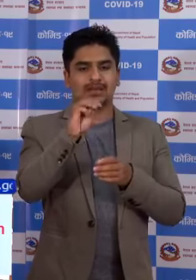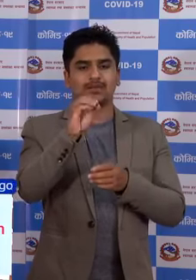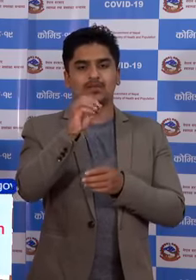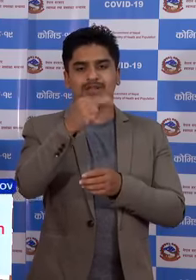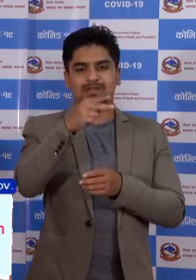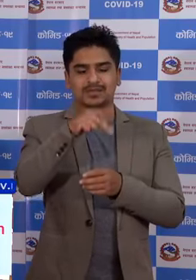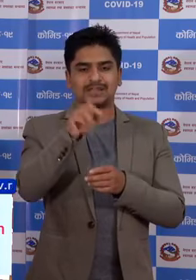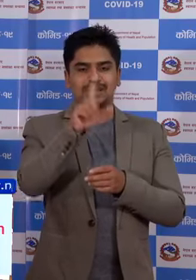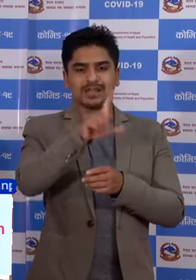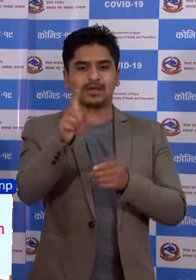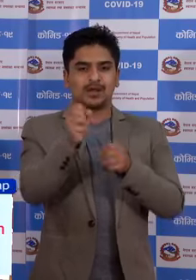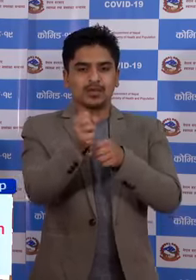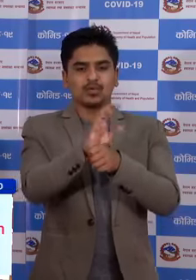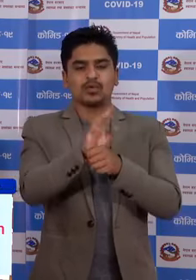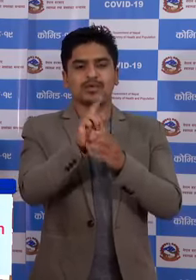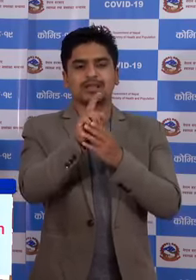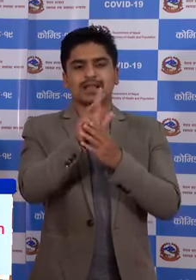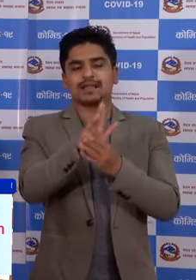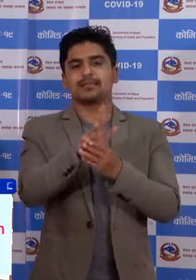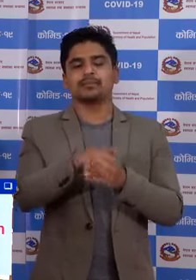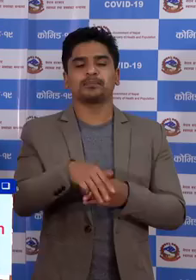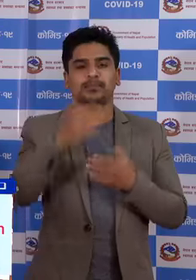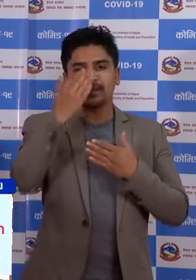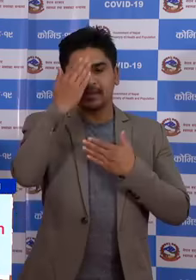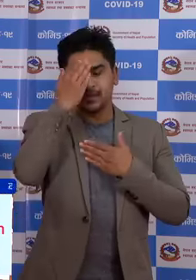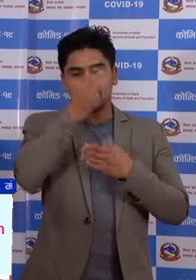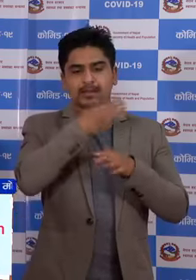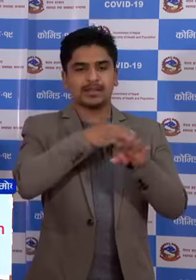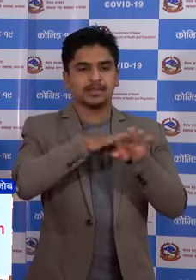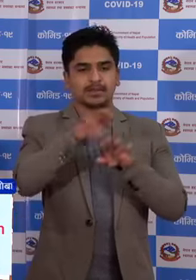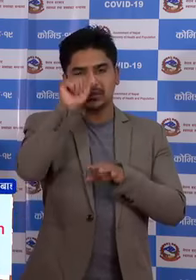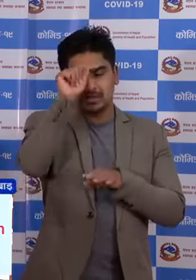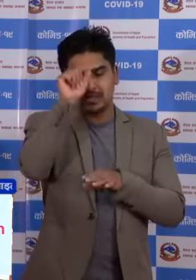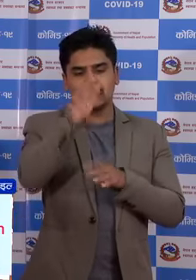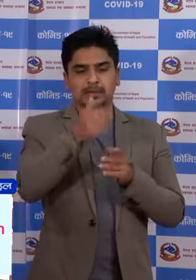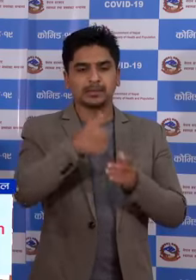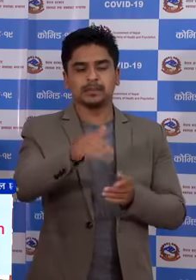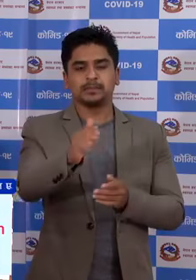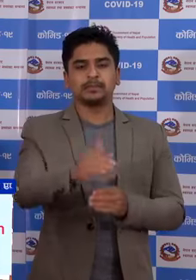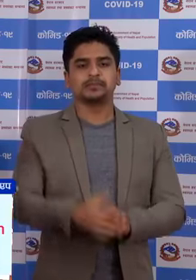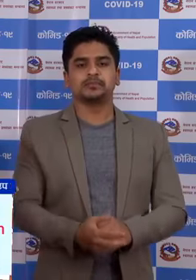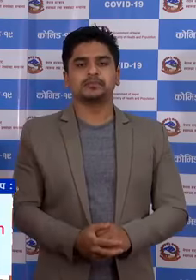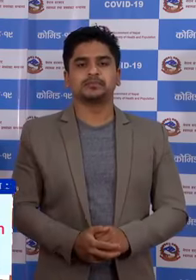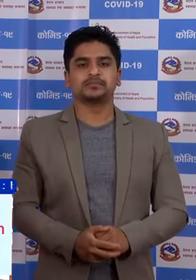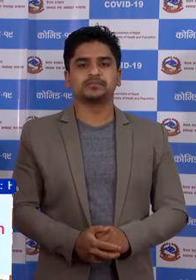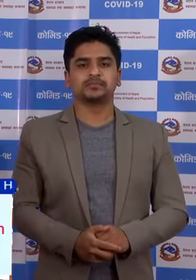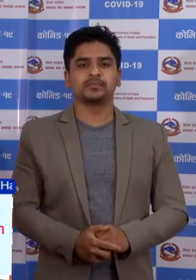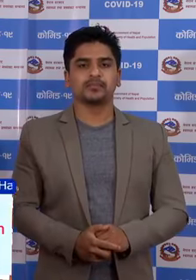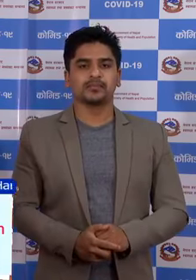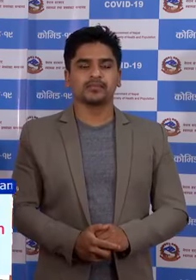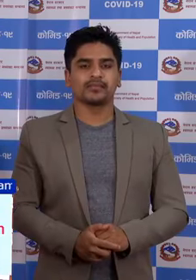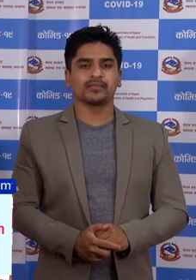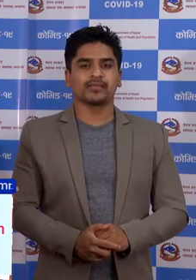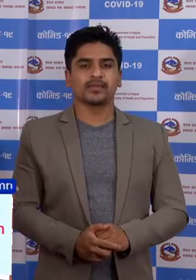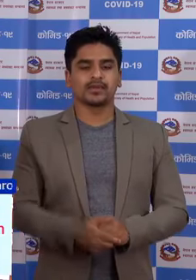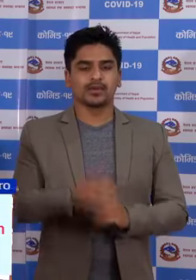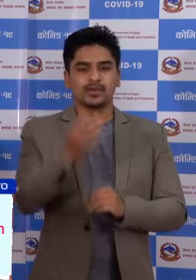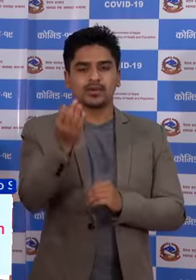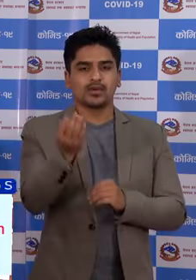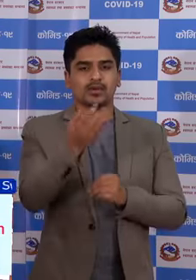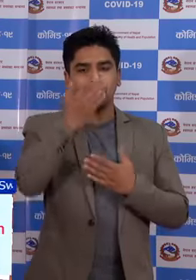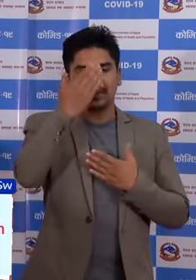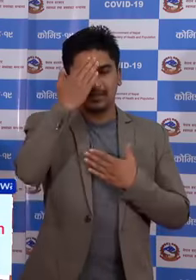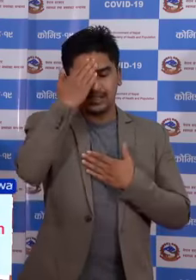अब मा संक्रमित बेक्तियरको विवरण प्रस्तुदगर्न चाहां छो नया